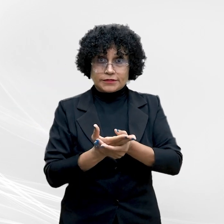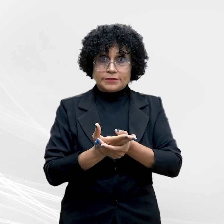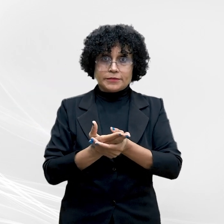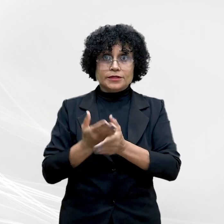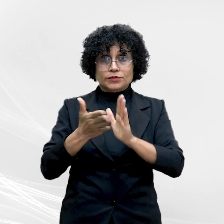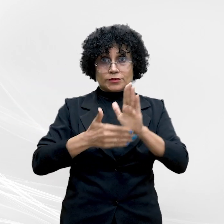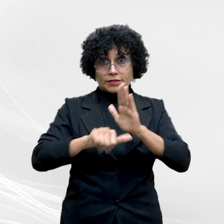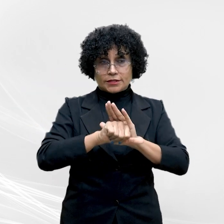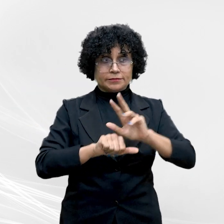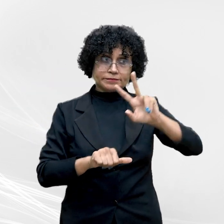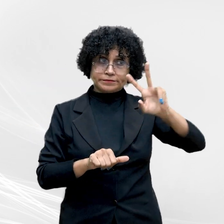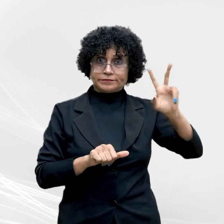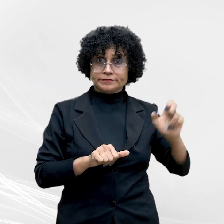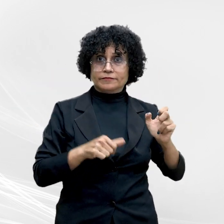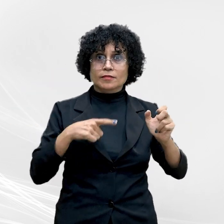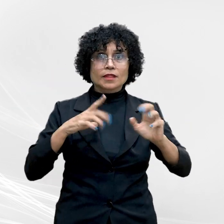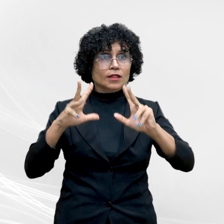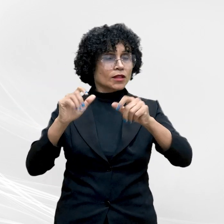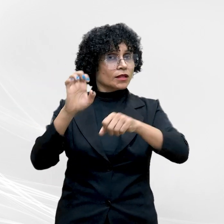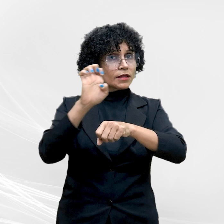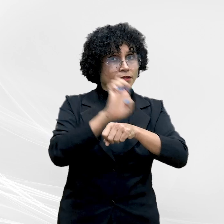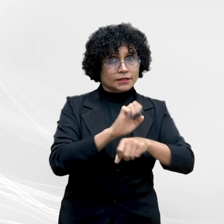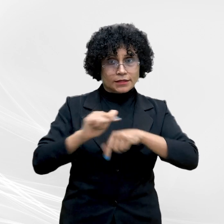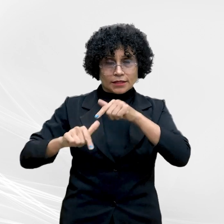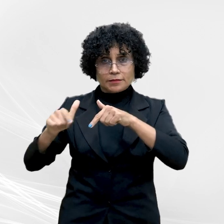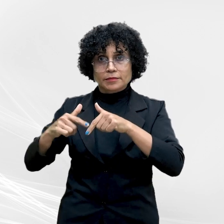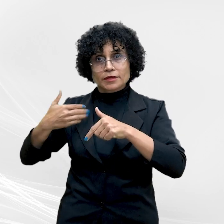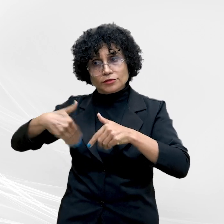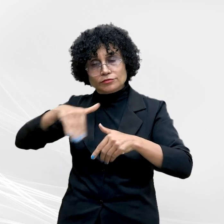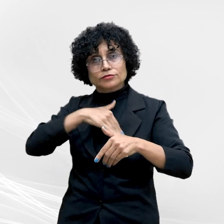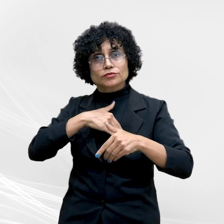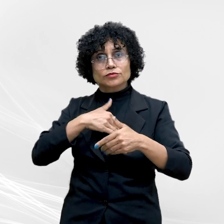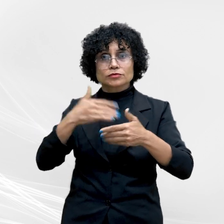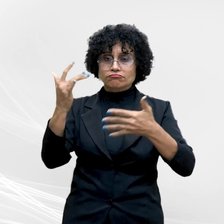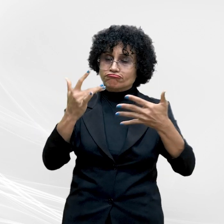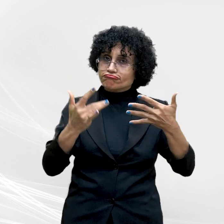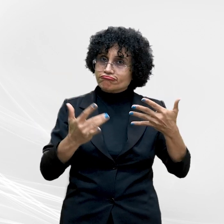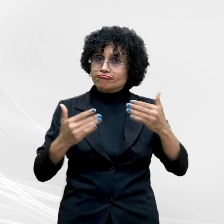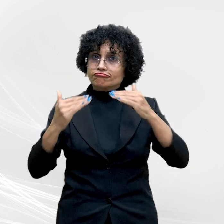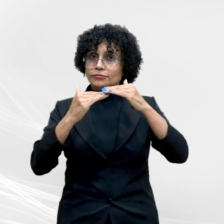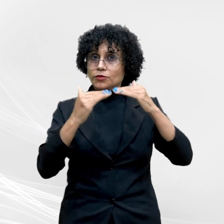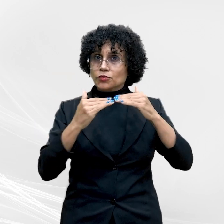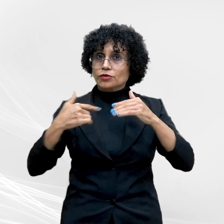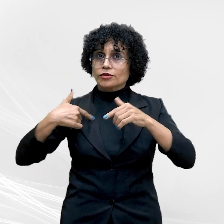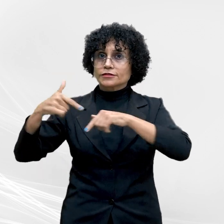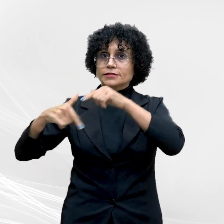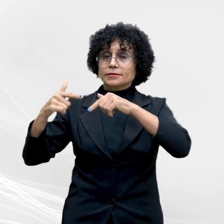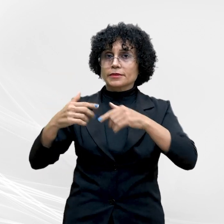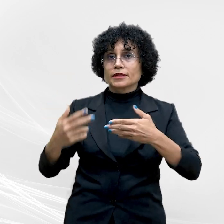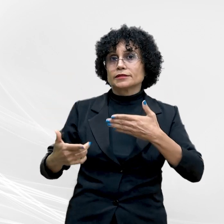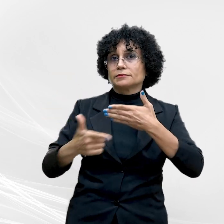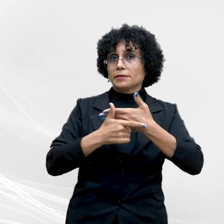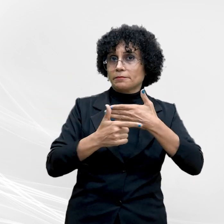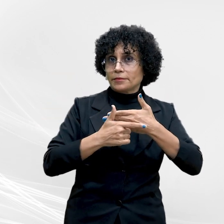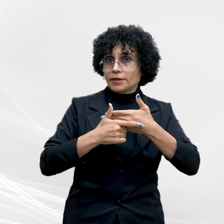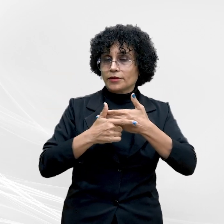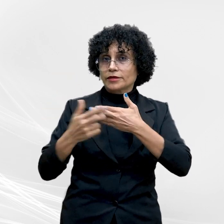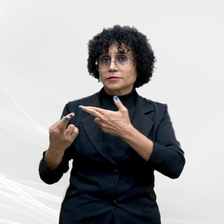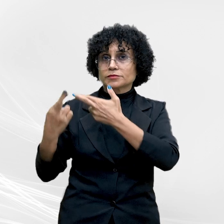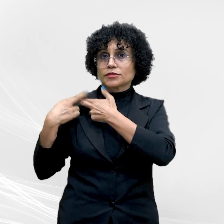trabalhando nos Estados, de acordo com nossas atribuições, e a disposição para colaborar com o Ministério Público Federal e o MP